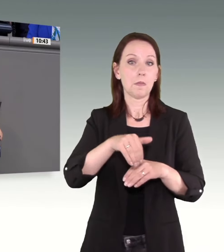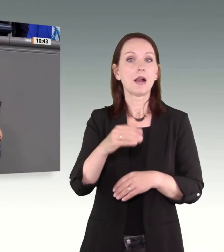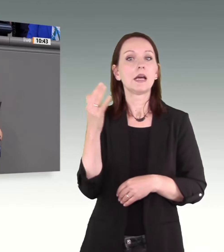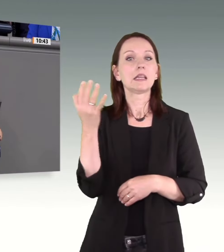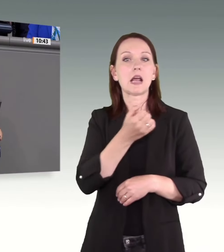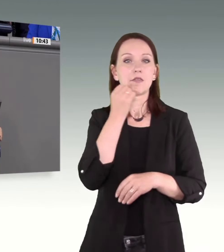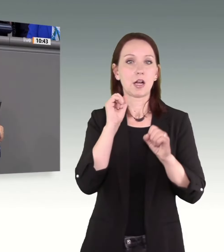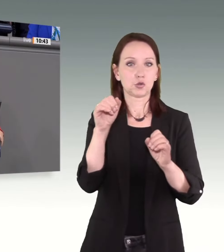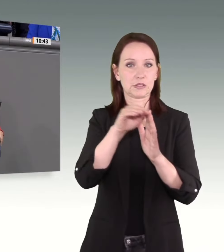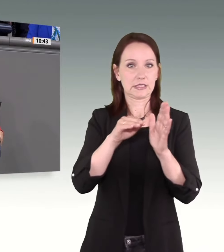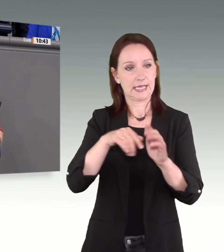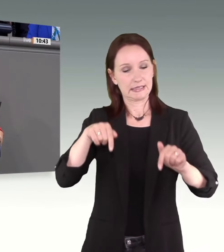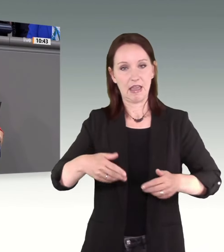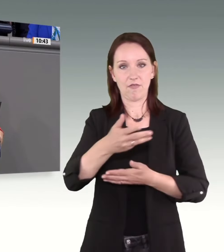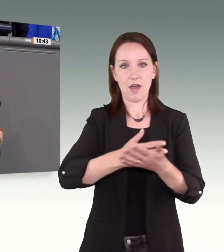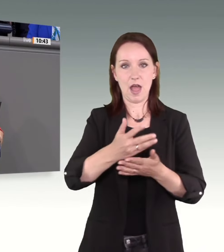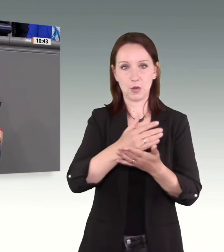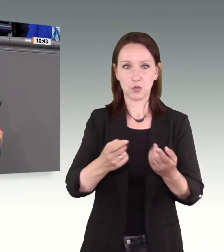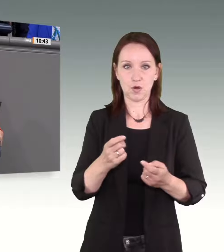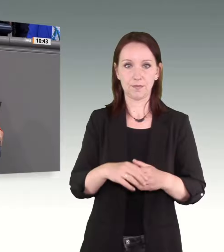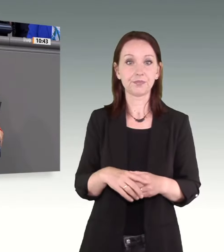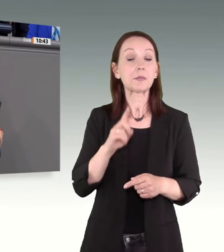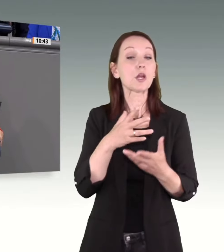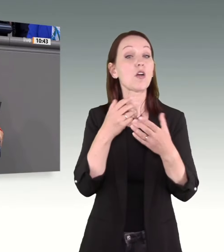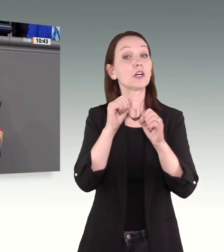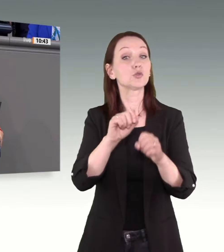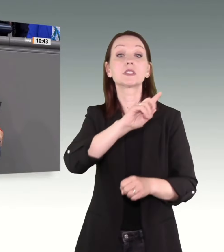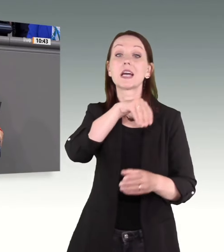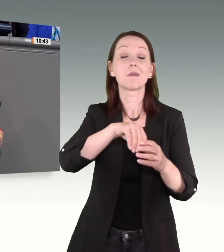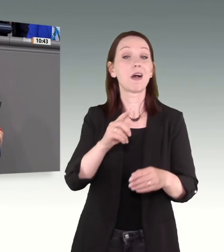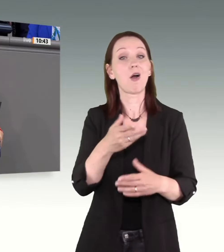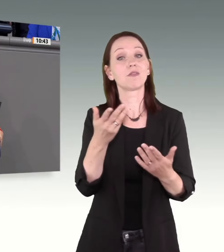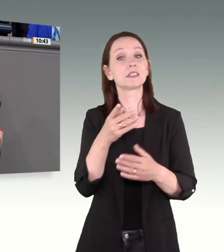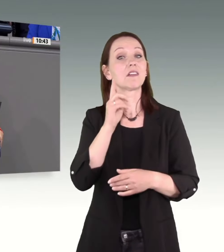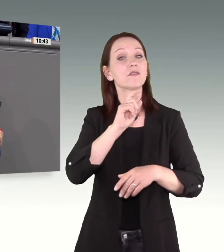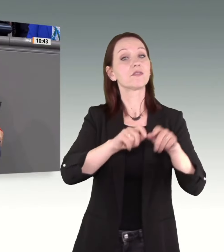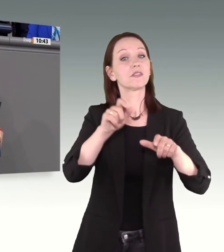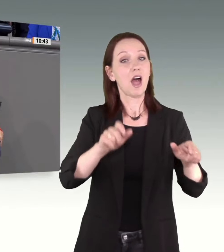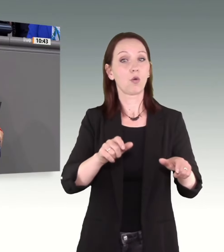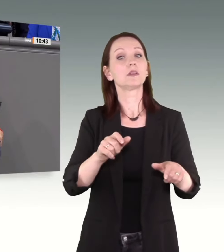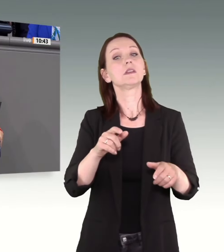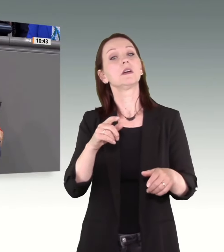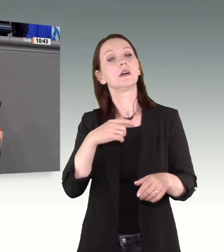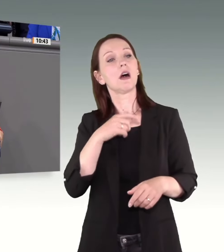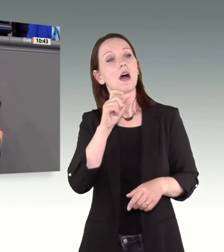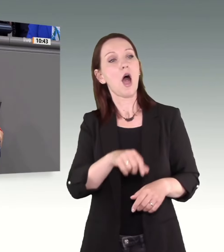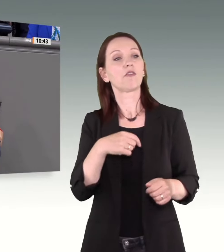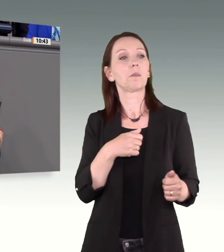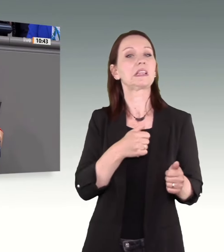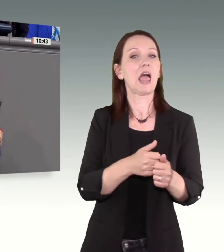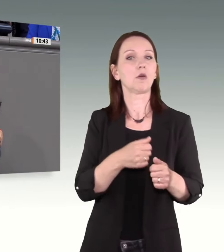Opferschutz gehört aber auch ein klares Verbot von Belästigung und Bedrängung von Frauen in einer der schwersten Situationen ihres Lebens vor